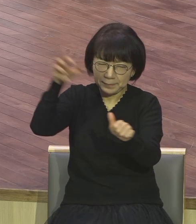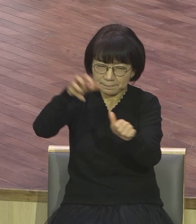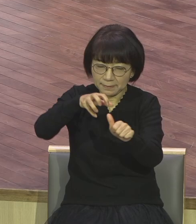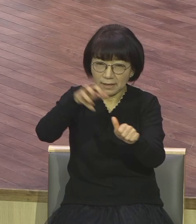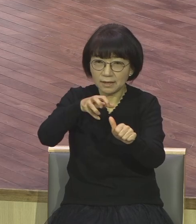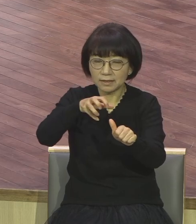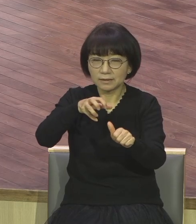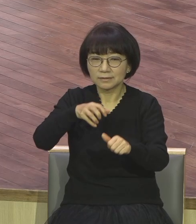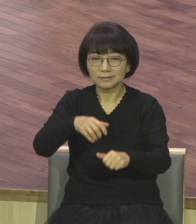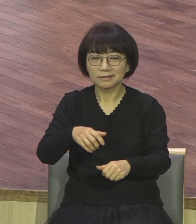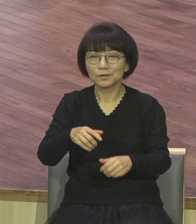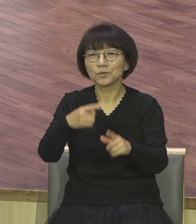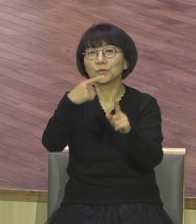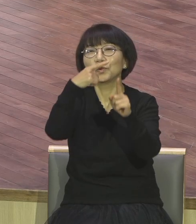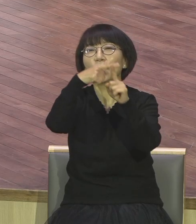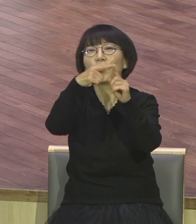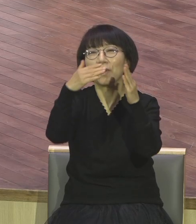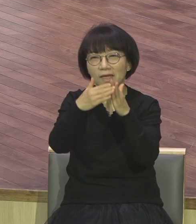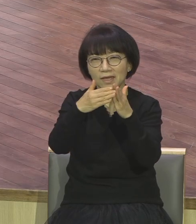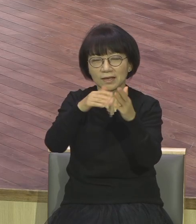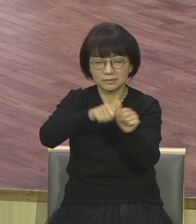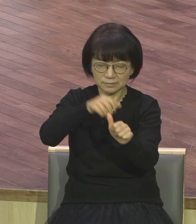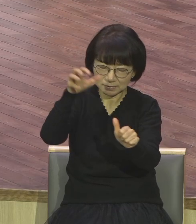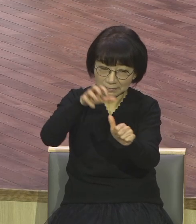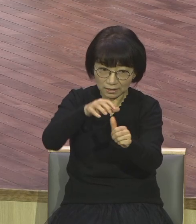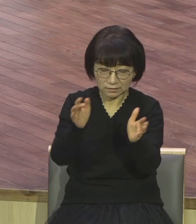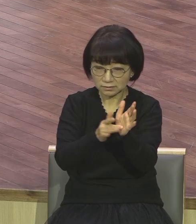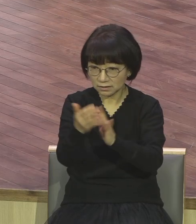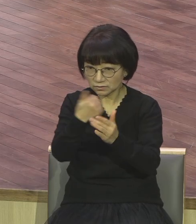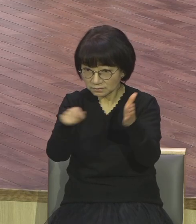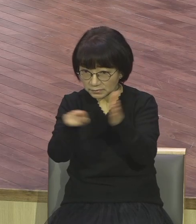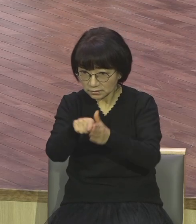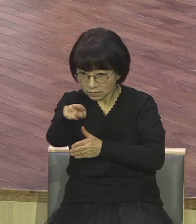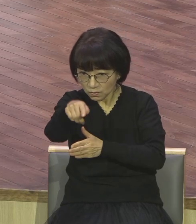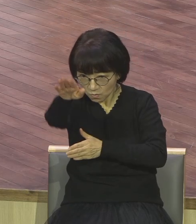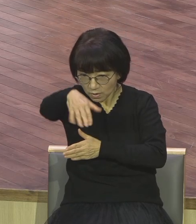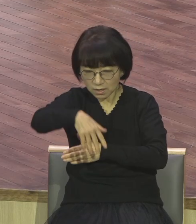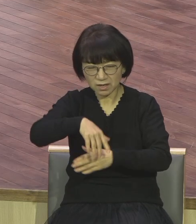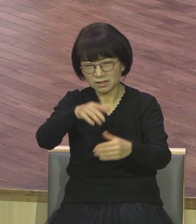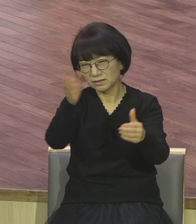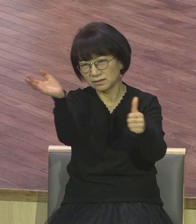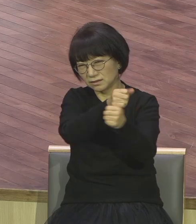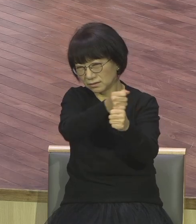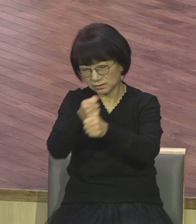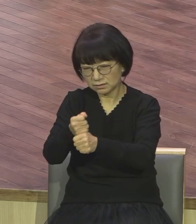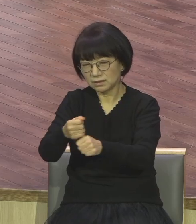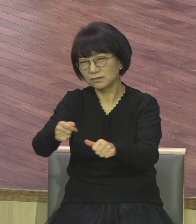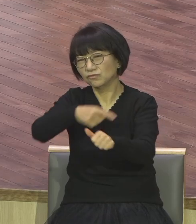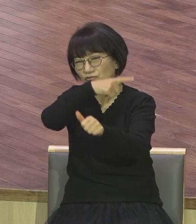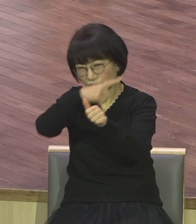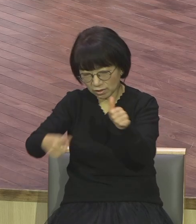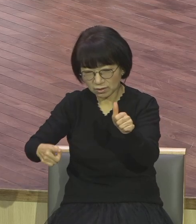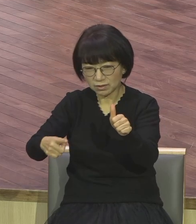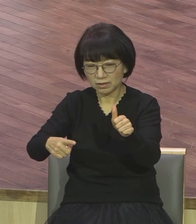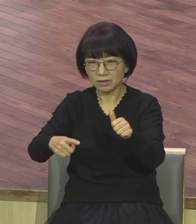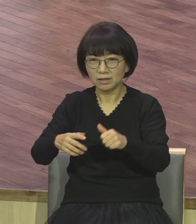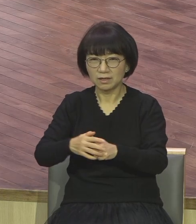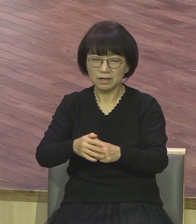예수 있는 사람 다 잡아나서 다 죽이버리고 다 문 닫아 불태워버리고 왜 그렇습니까 예배 못 드리도록 예배 드리면